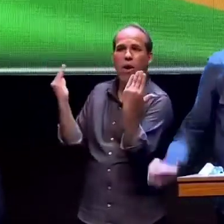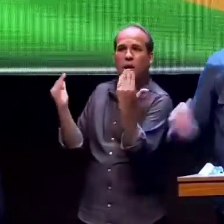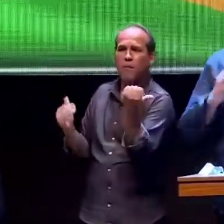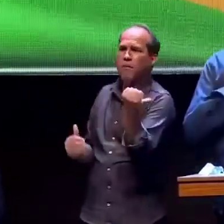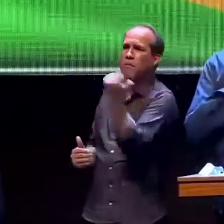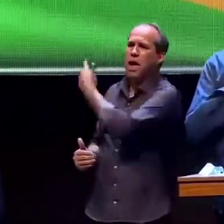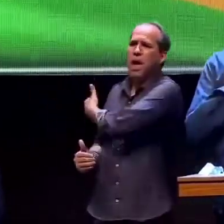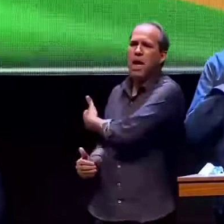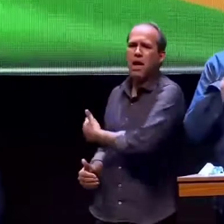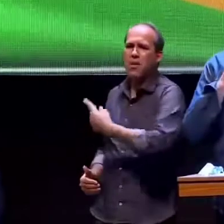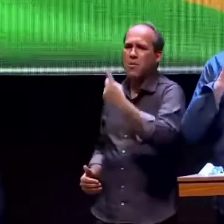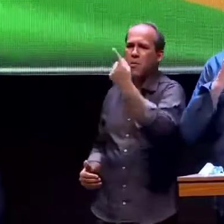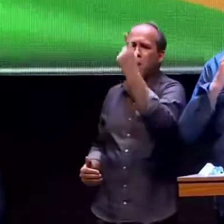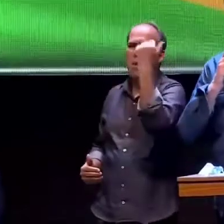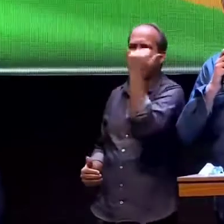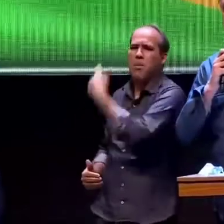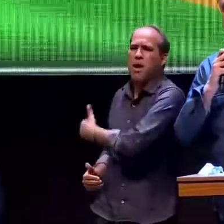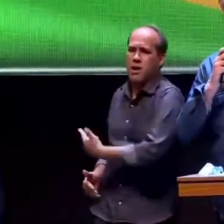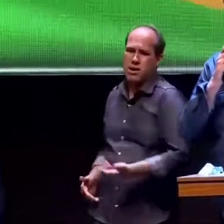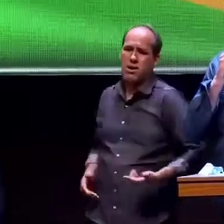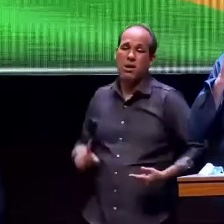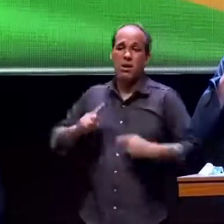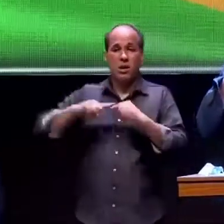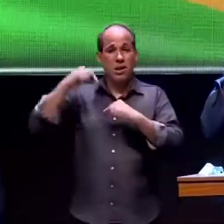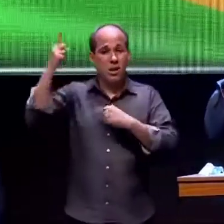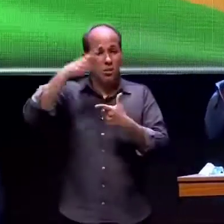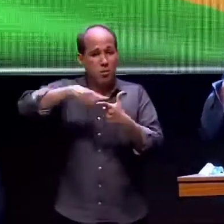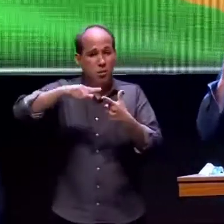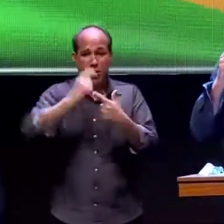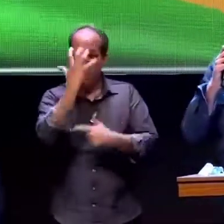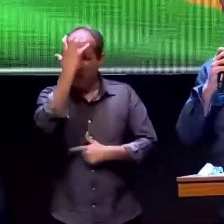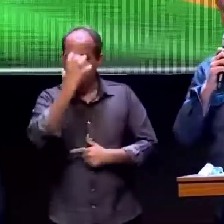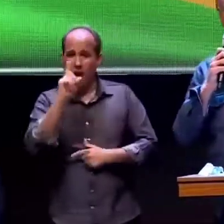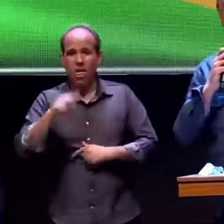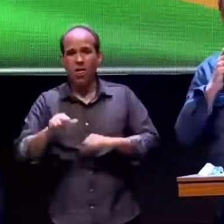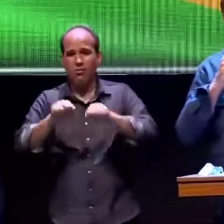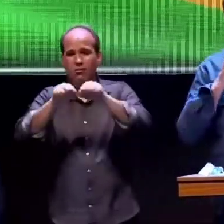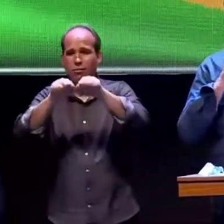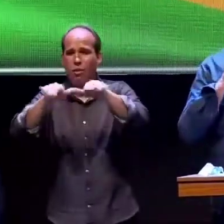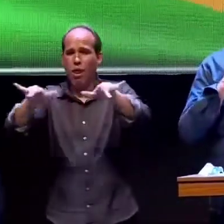depois tivemos um problema seríssimo a tal da pandemia